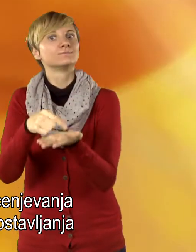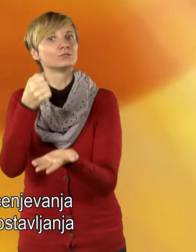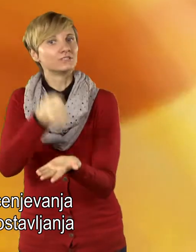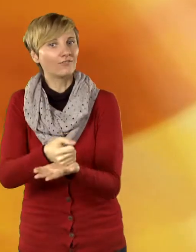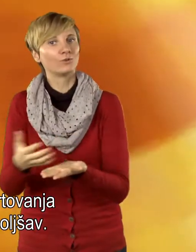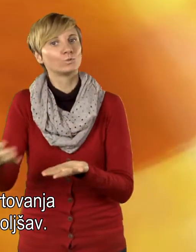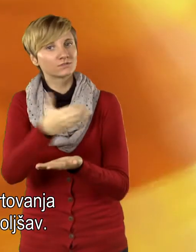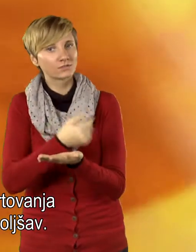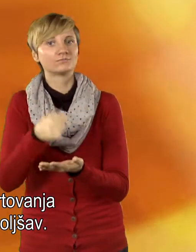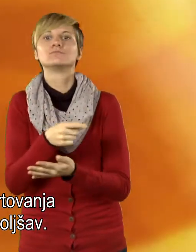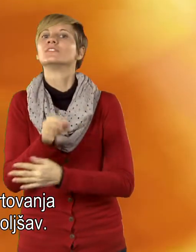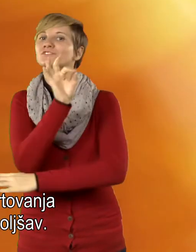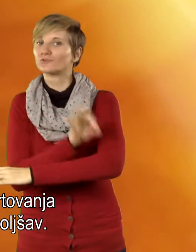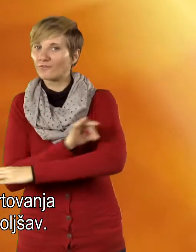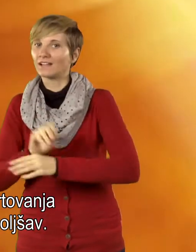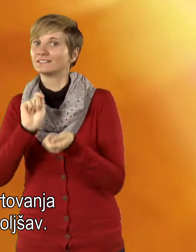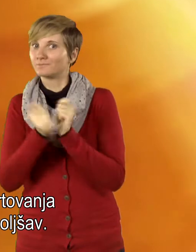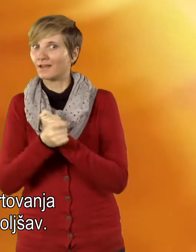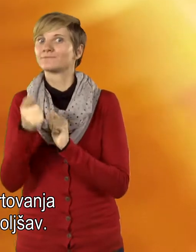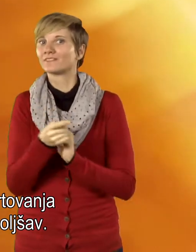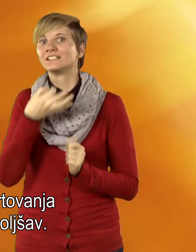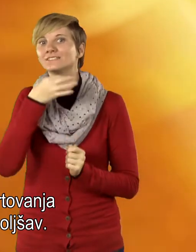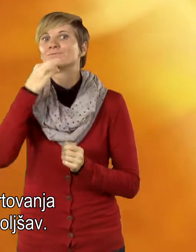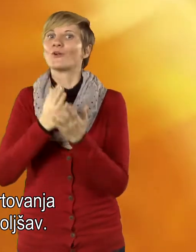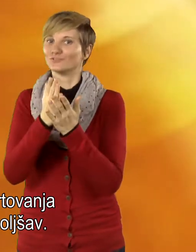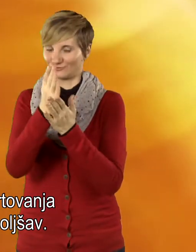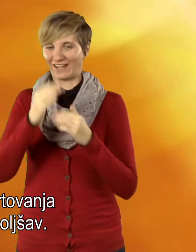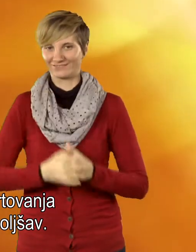dosežkov ter načrtovanja sprememb in izboljšav.